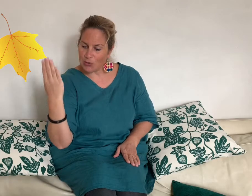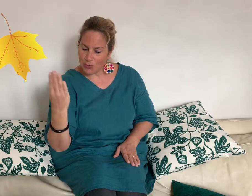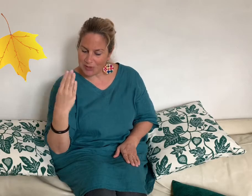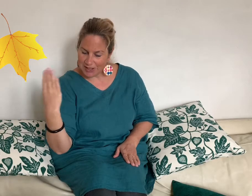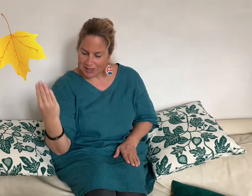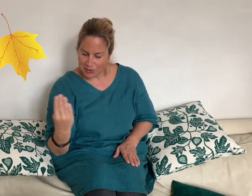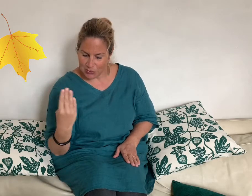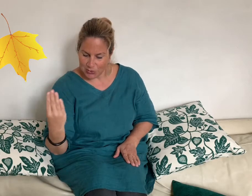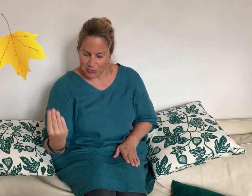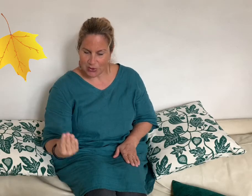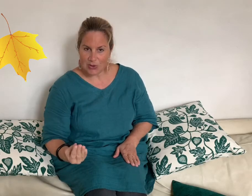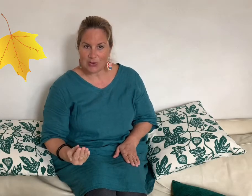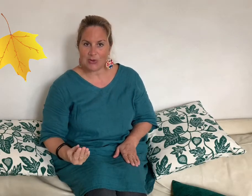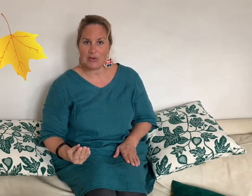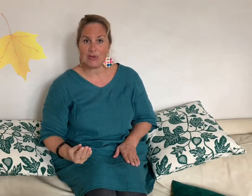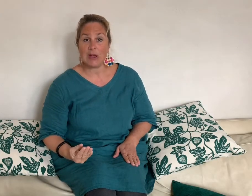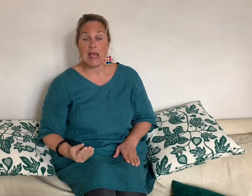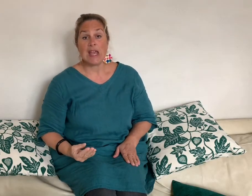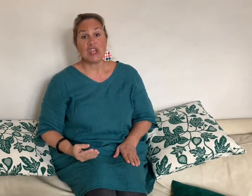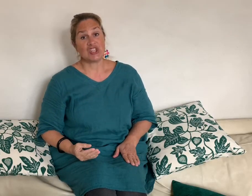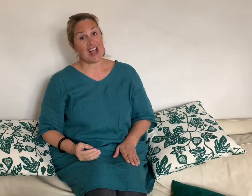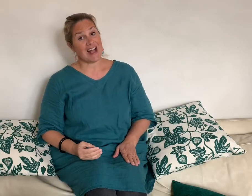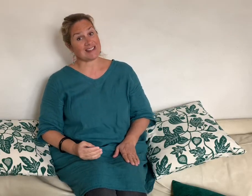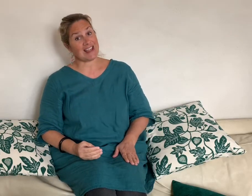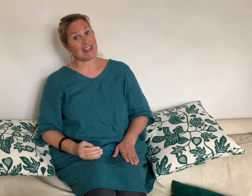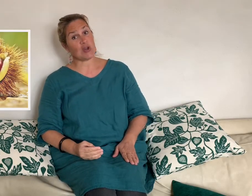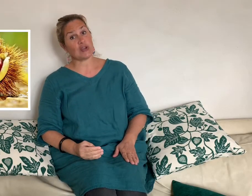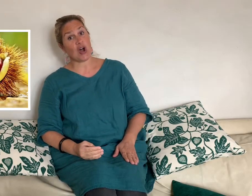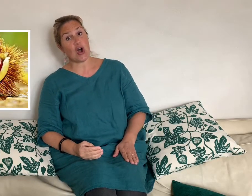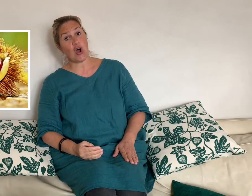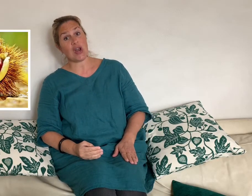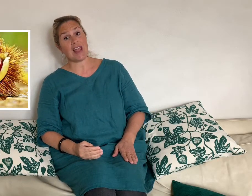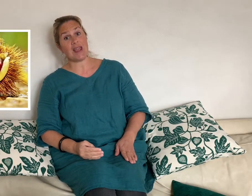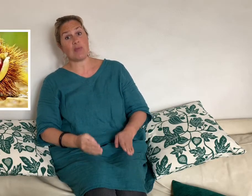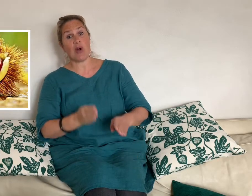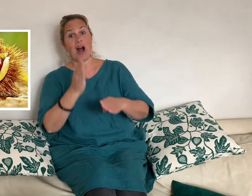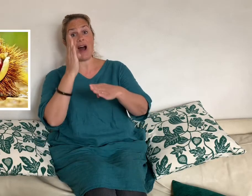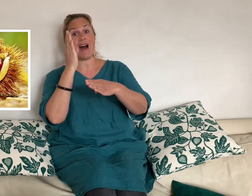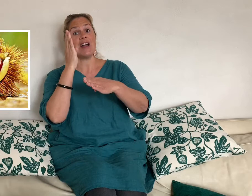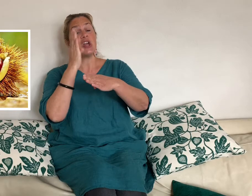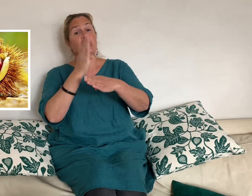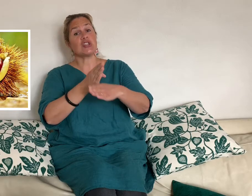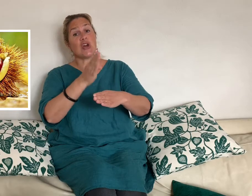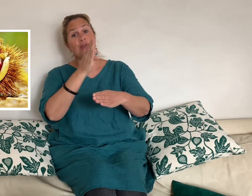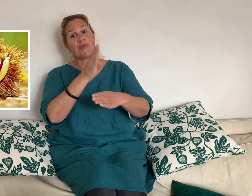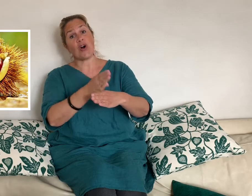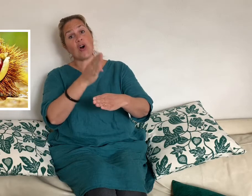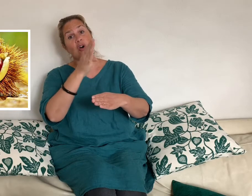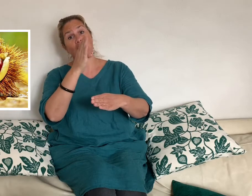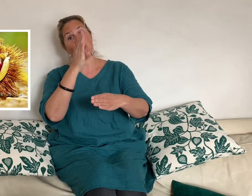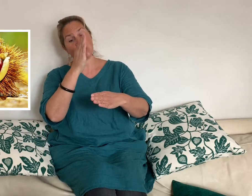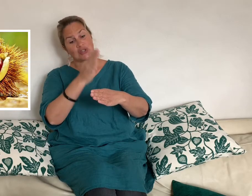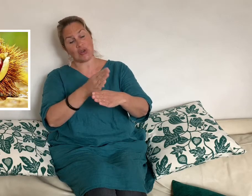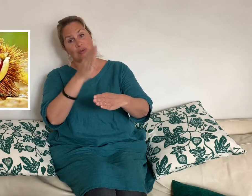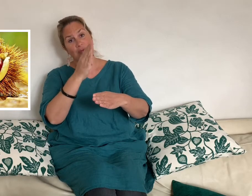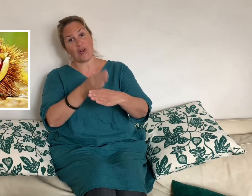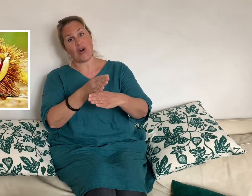tourbillonnant Châtaigne dans les bois Se fende, se fende